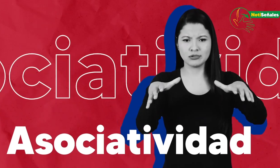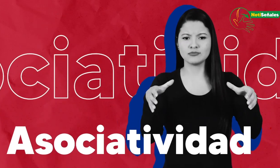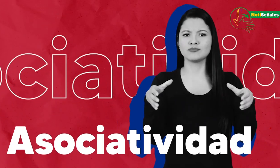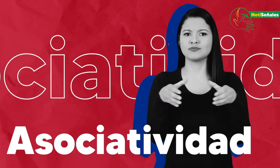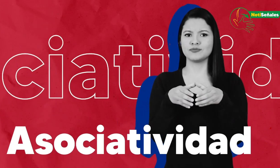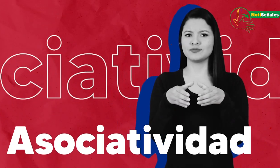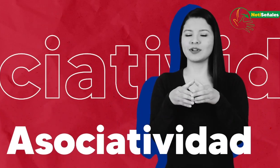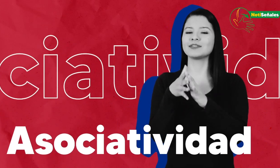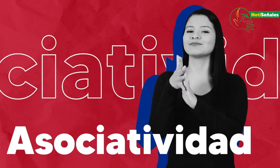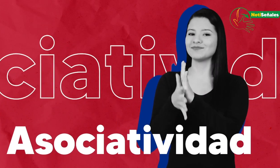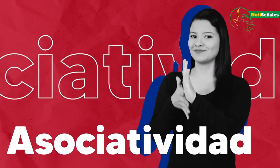Asociatividad